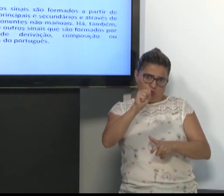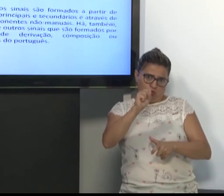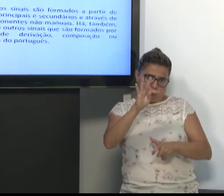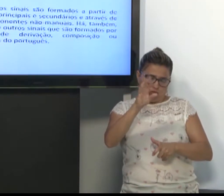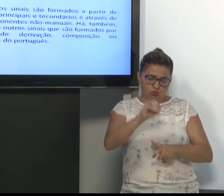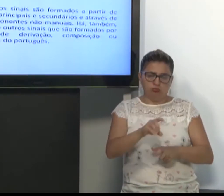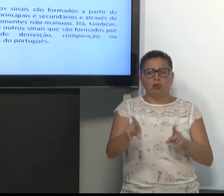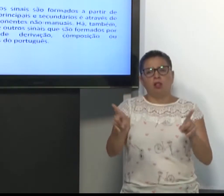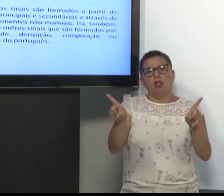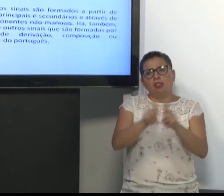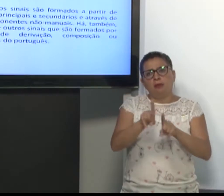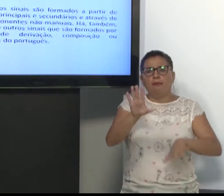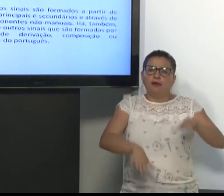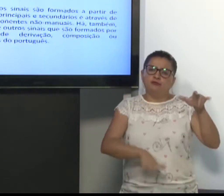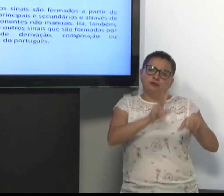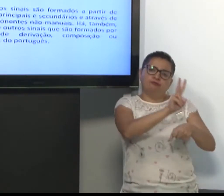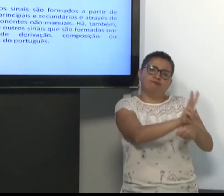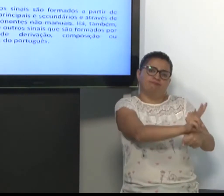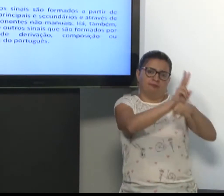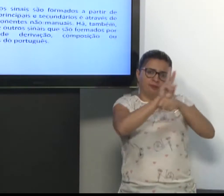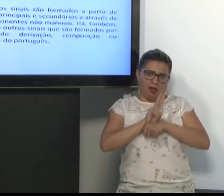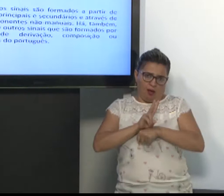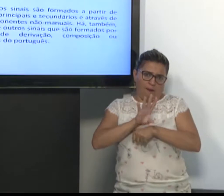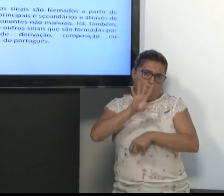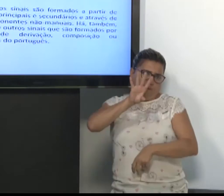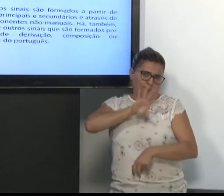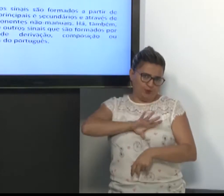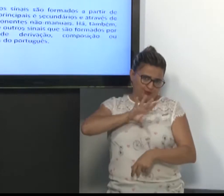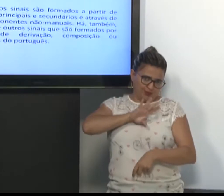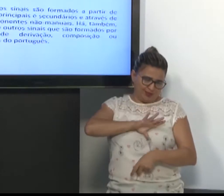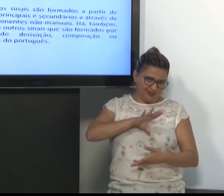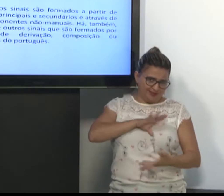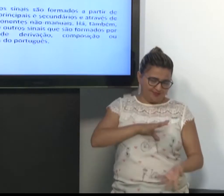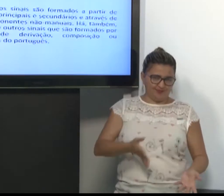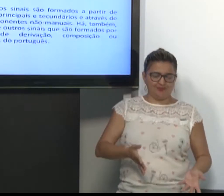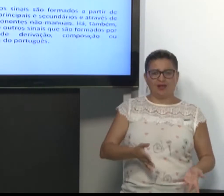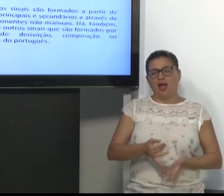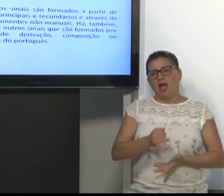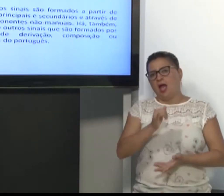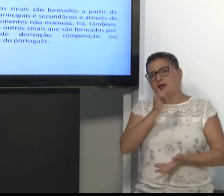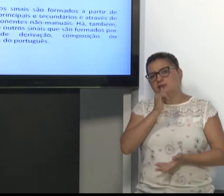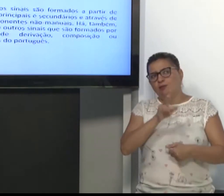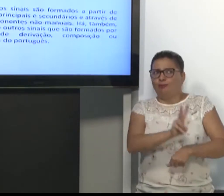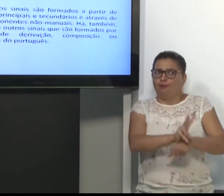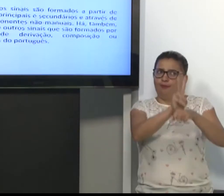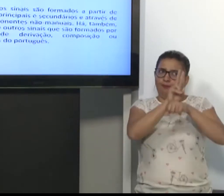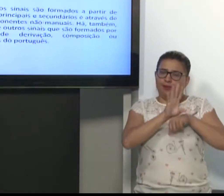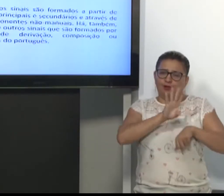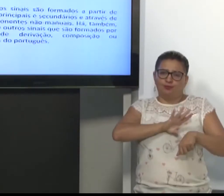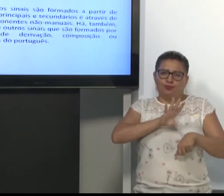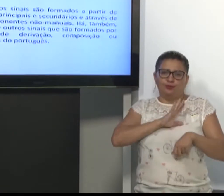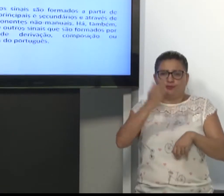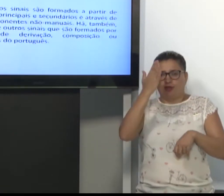composição. Sinal composto. Às vezes, também, o empréstimo linguístico do português.